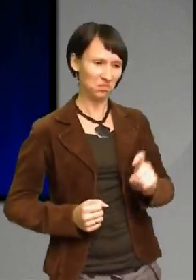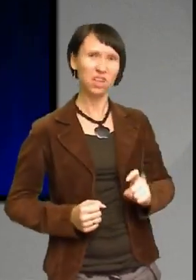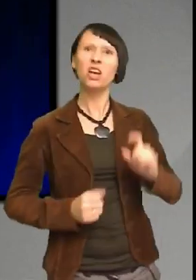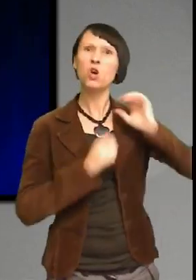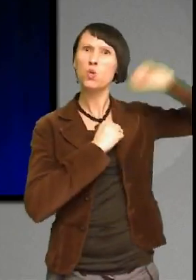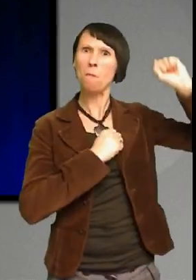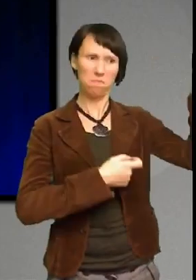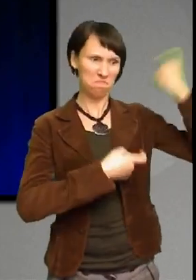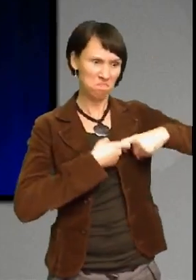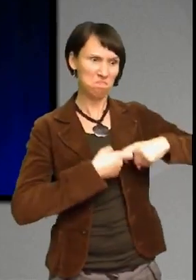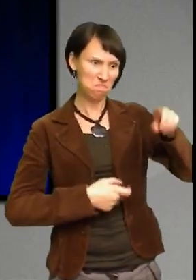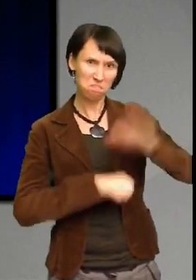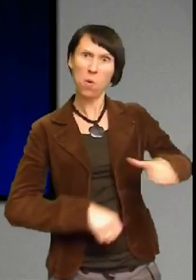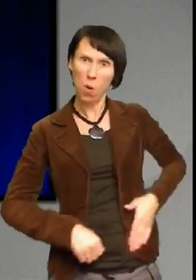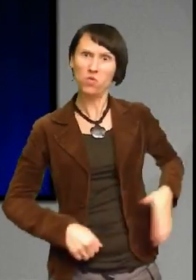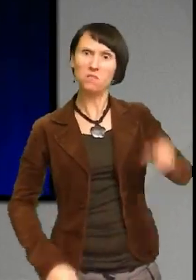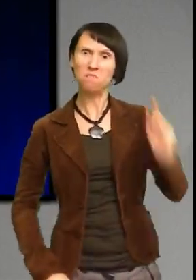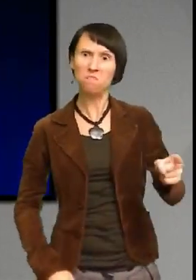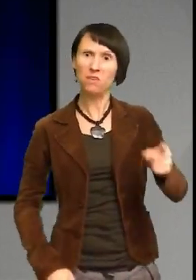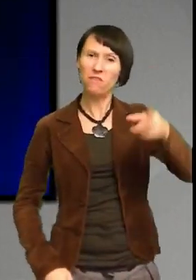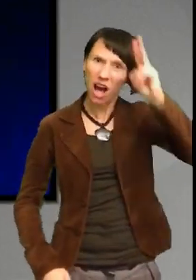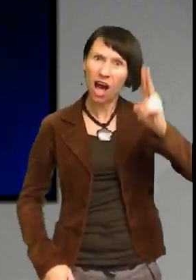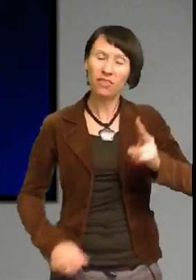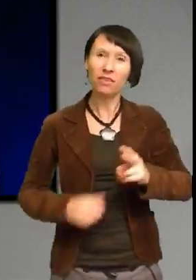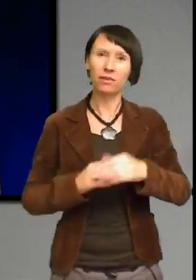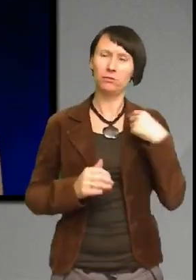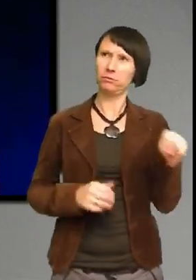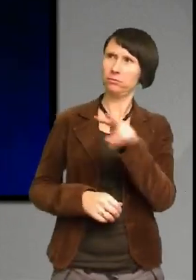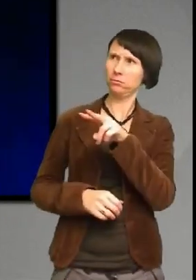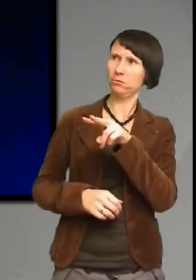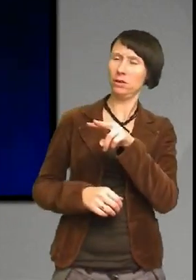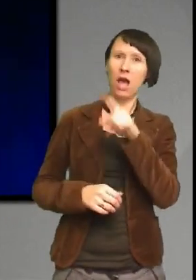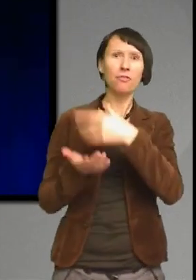Jag bara kollar på honom. Han bara blickar framåt och fortsätter gå. Och så säger han. Hör ni vad jag säger?